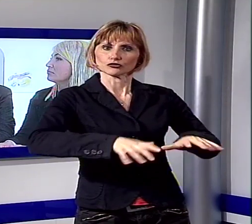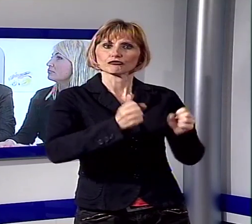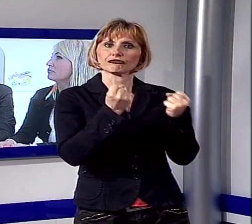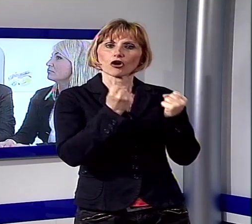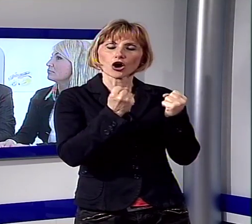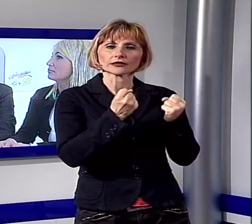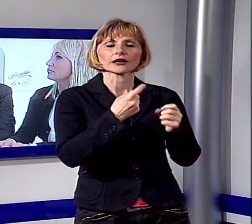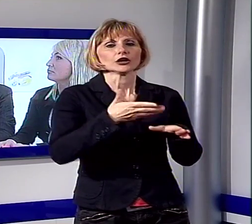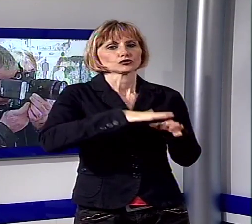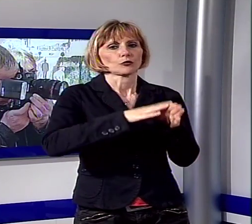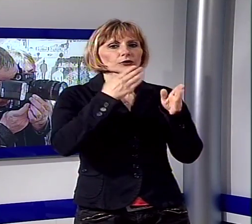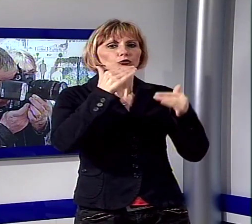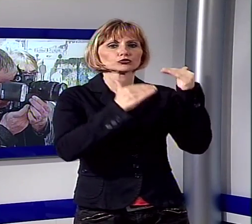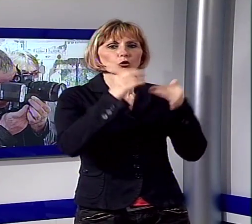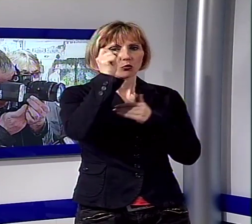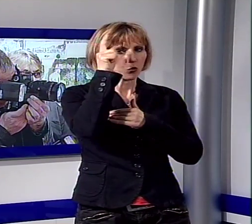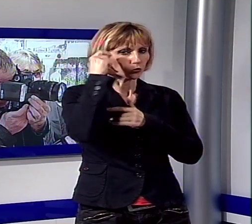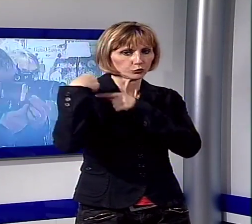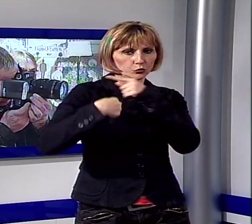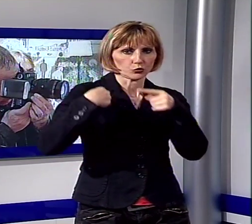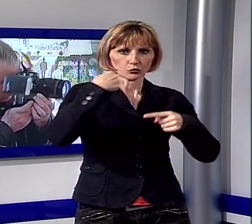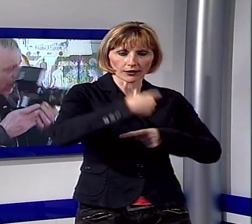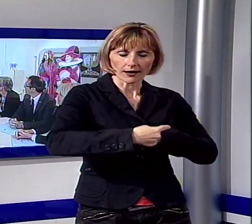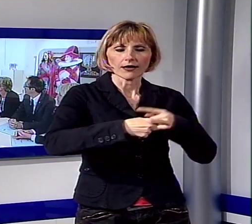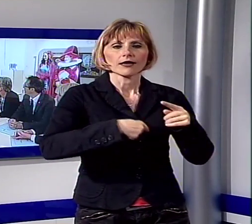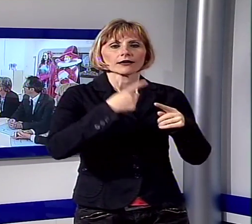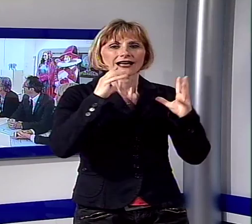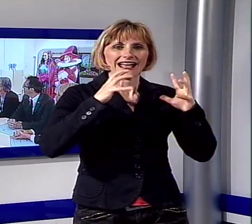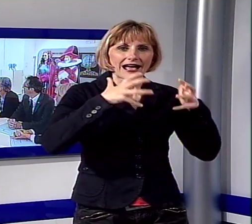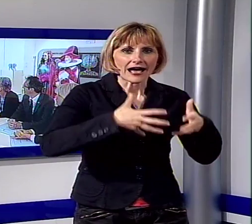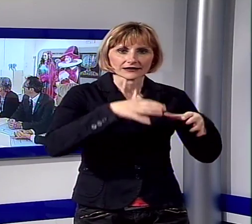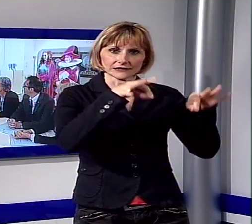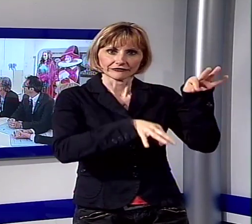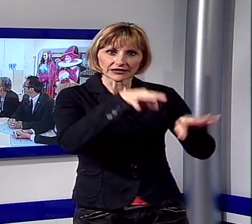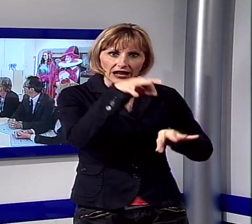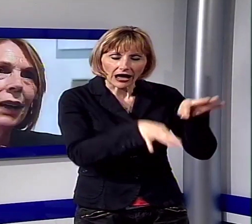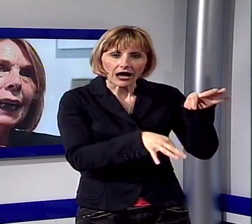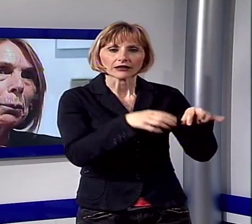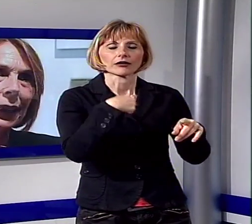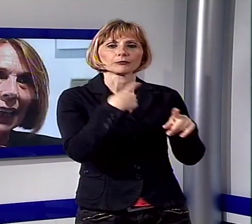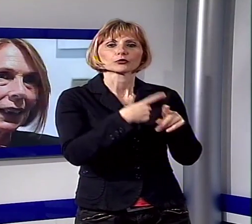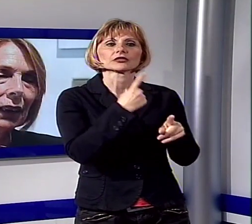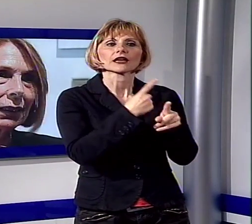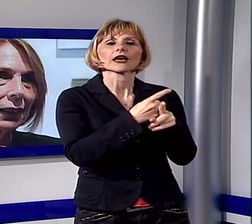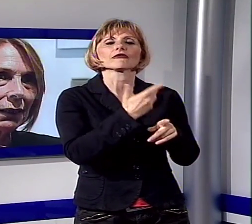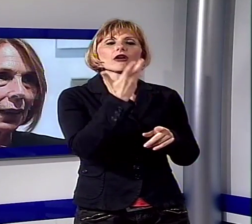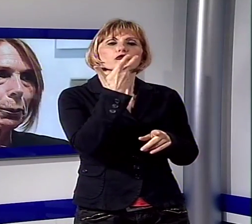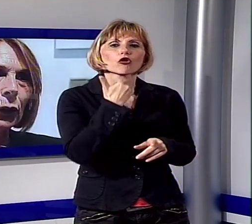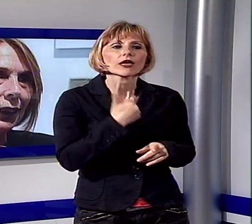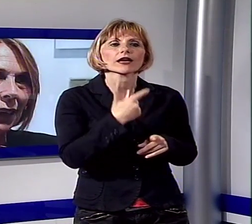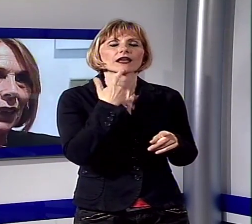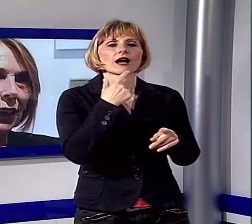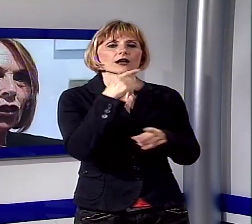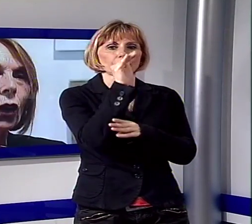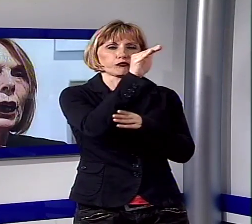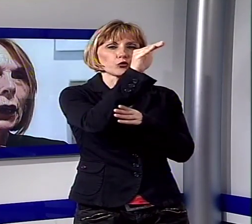sulla cultura che è tramandata e quindi i carri, le sfilate, eccetera, ma deve anche pretendere da se stessa di